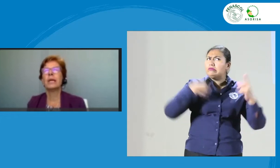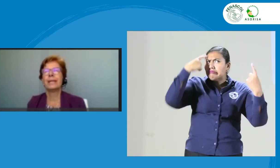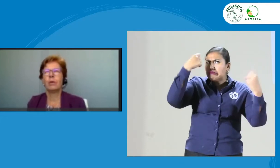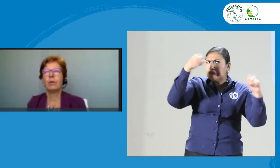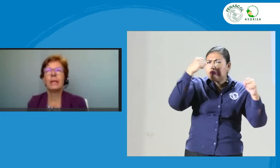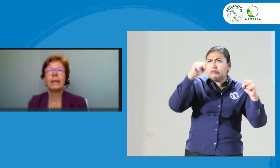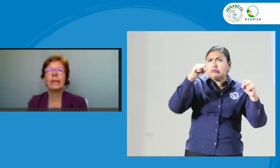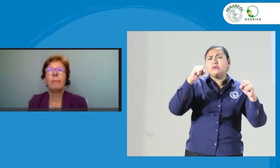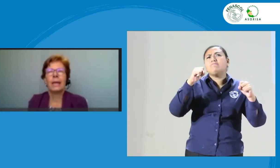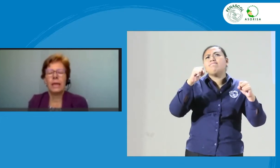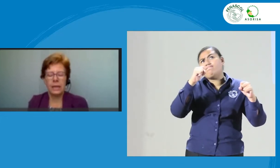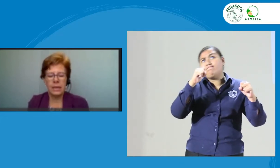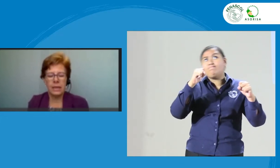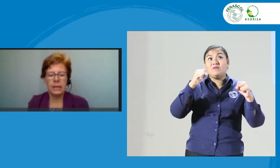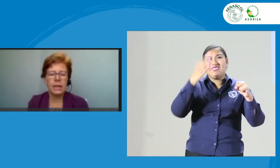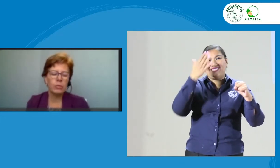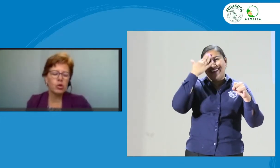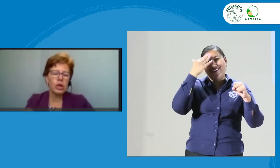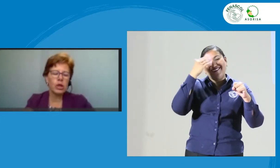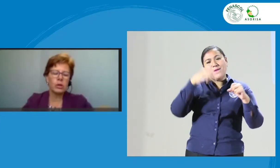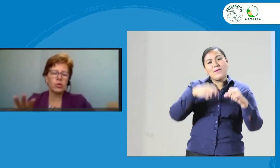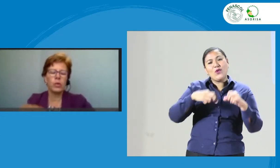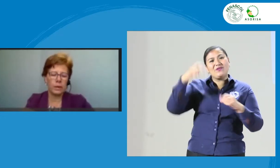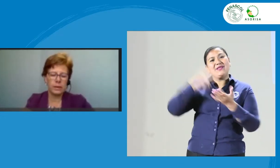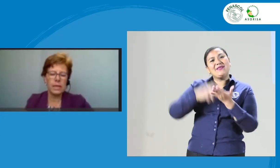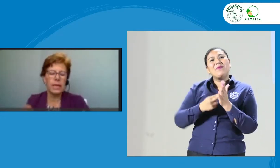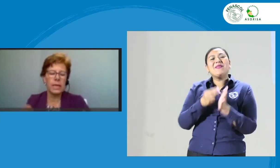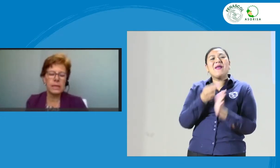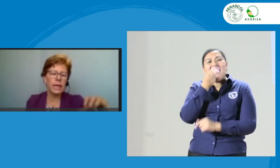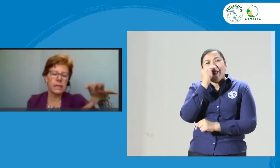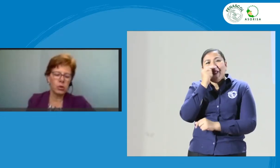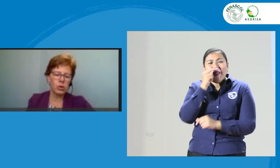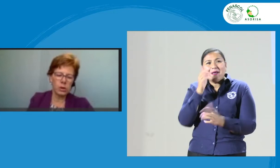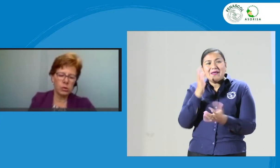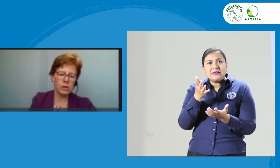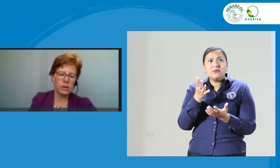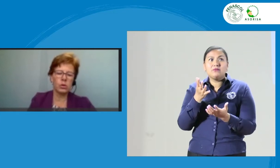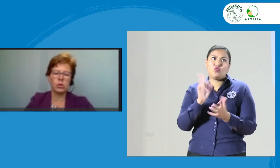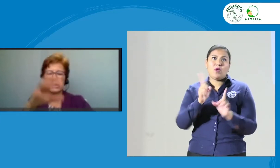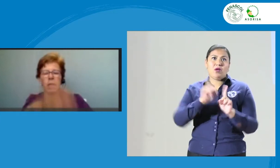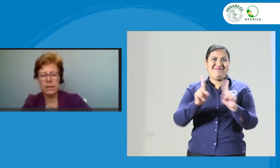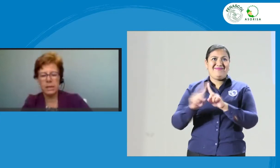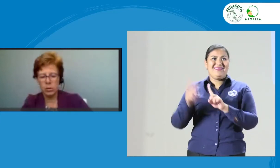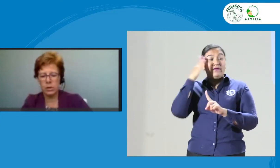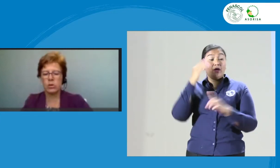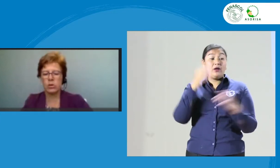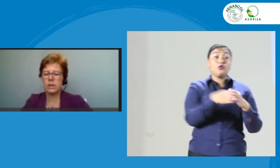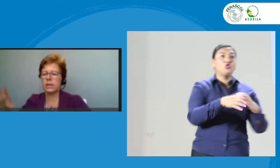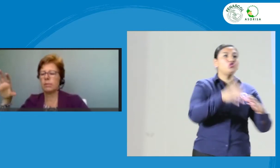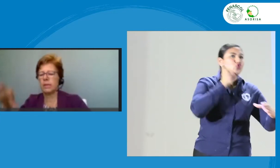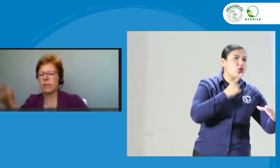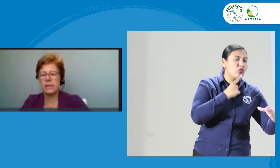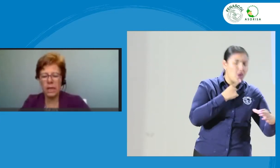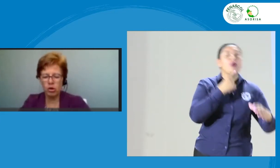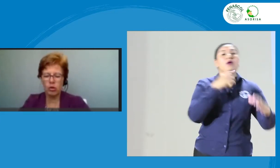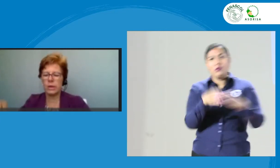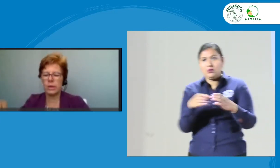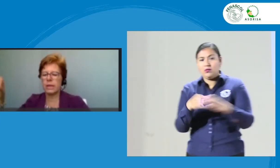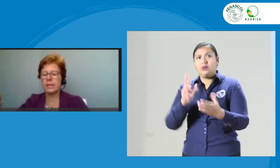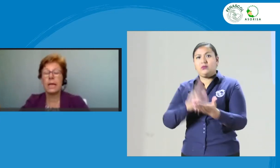relativamente pequeña tengamos tantos frentes. Están las asociaciones de sordos, están las asociaciones de intérpretes, están los comités.